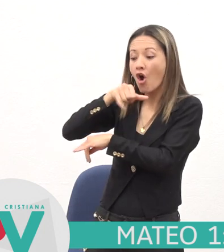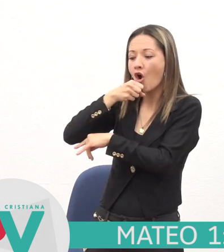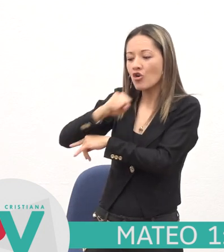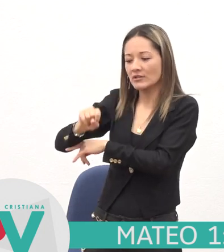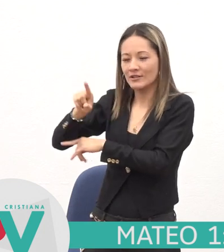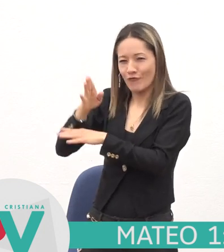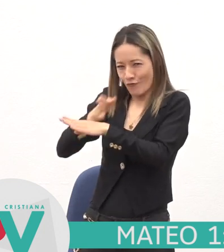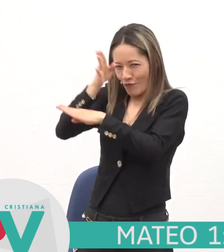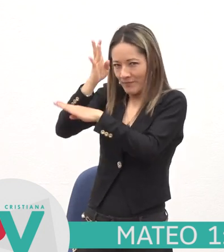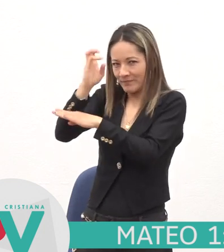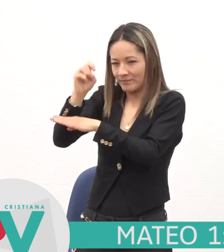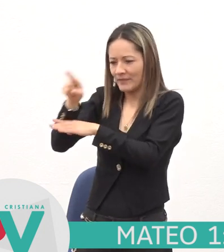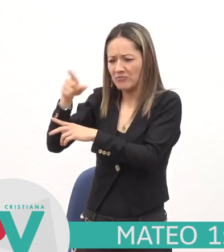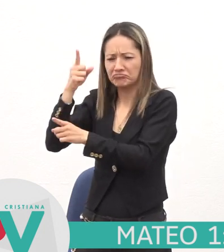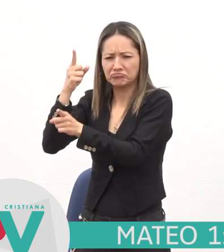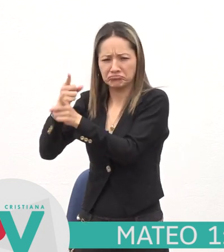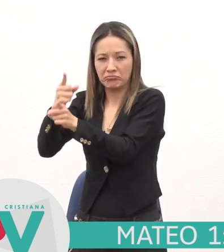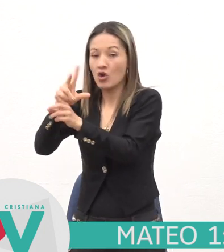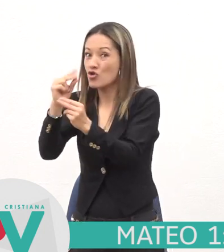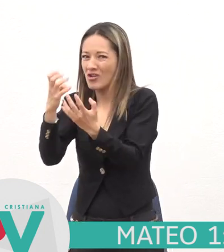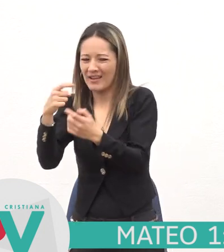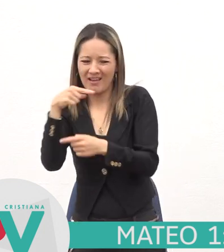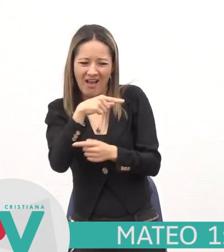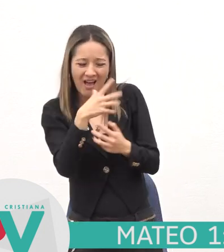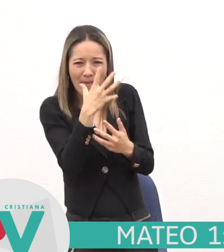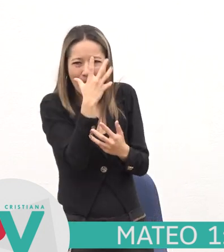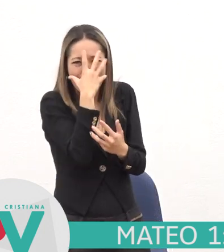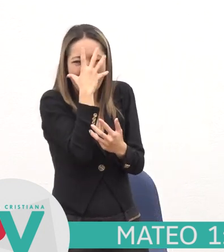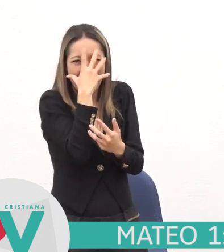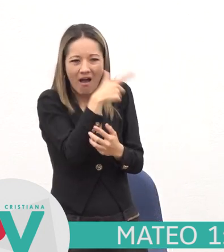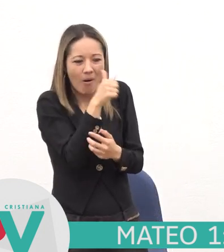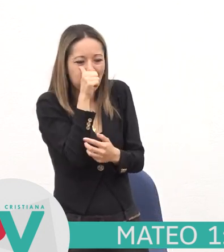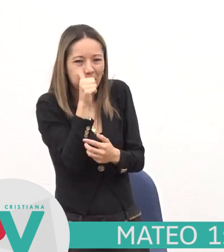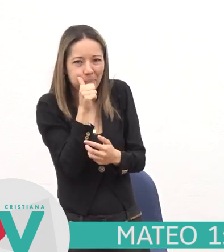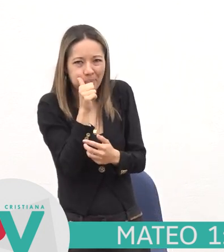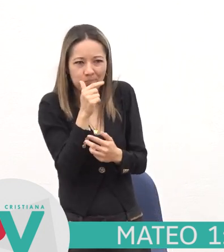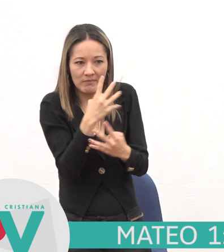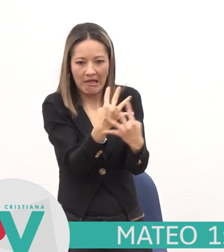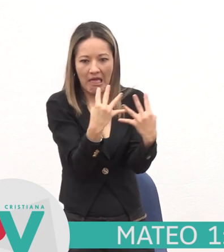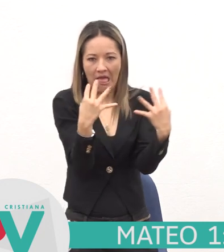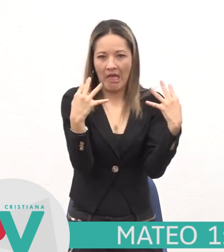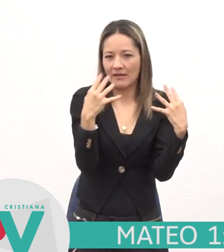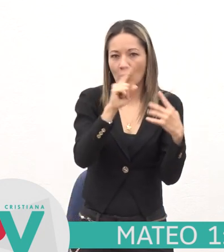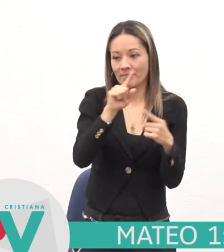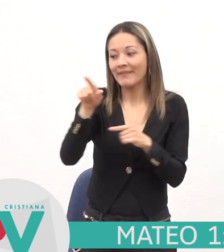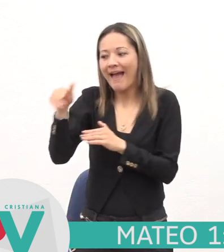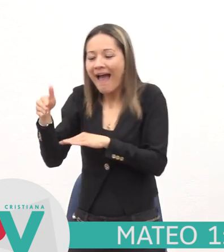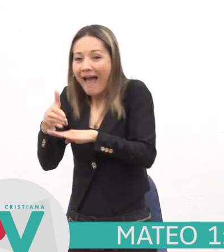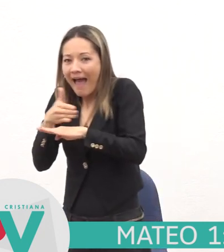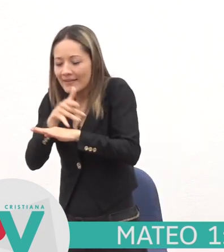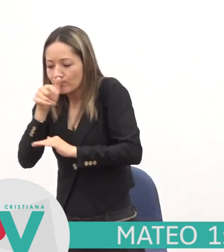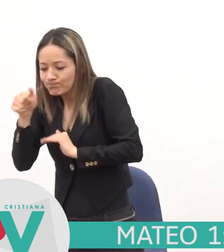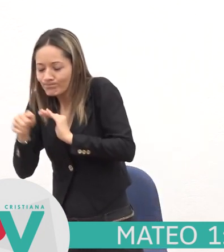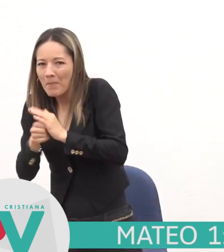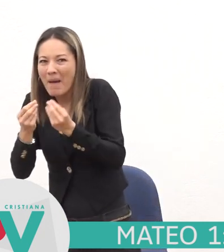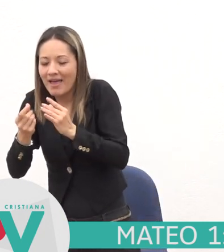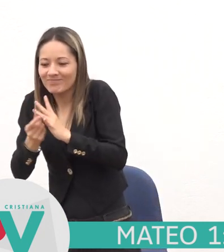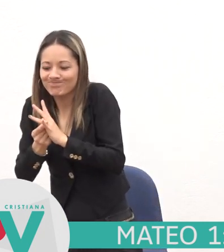y no quería que ella fuera avergonzada en público Así que hizo planes en secreto para romper el compromiso de matrimonio